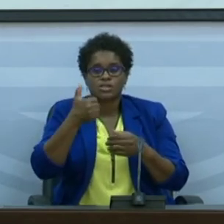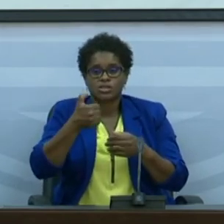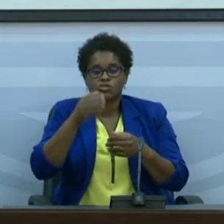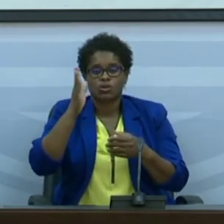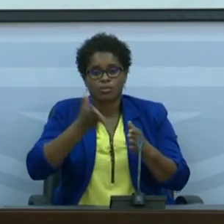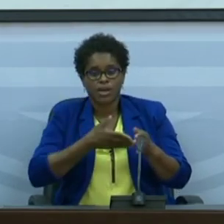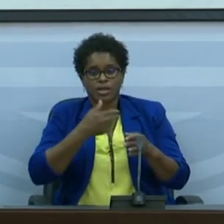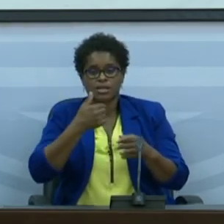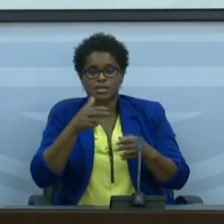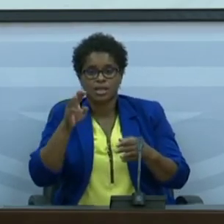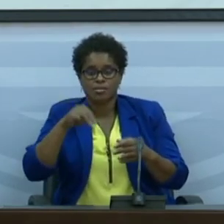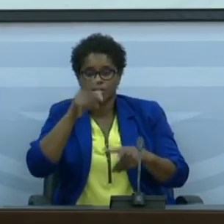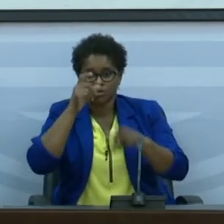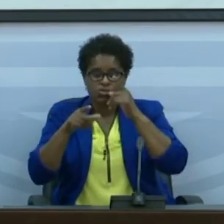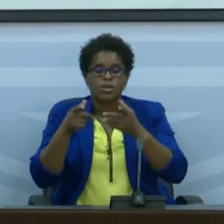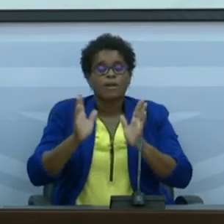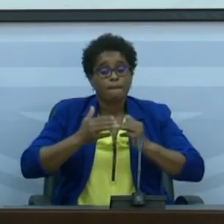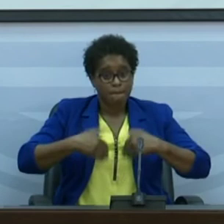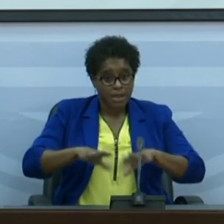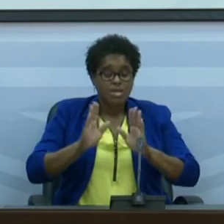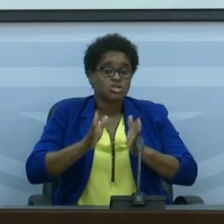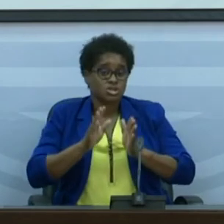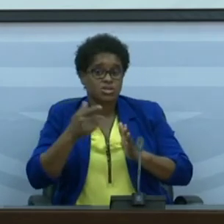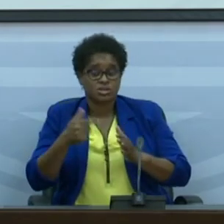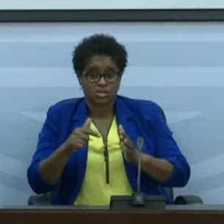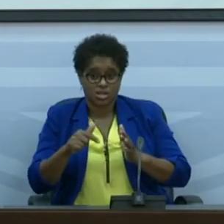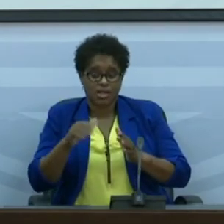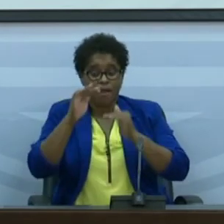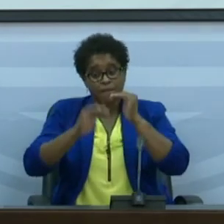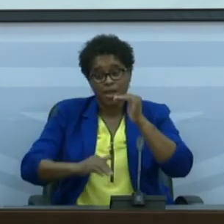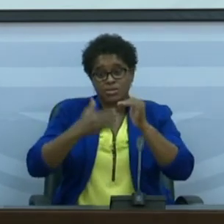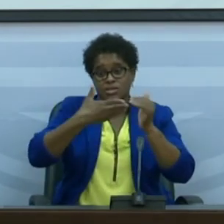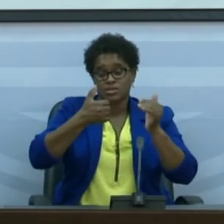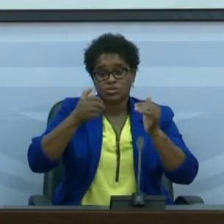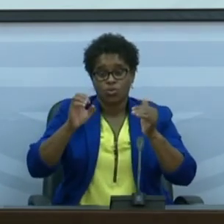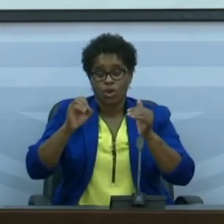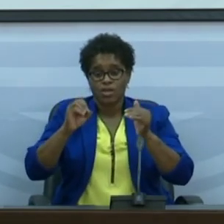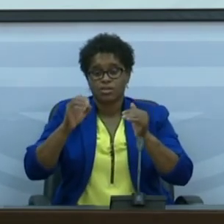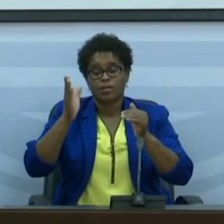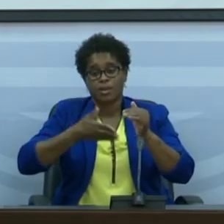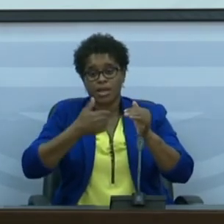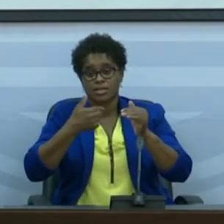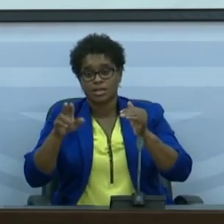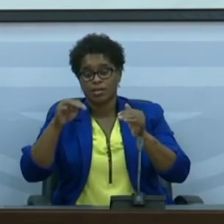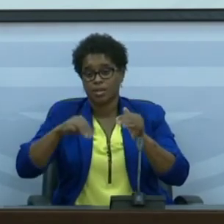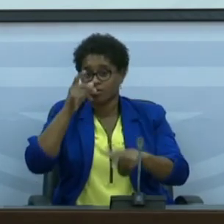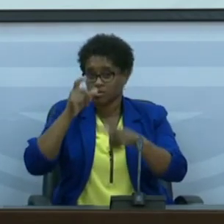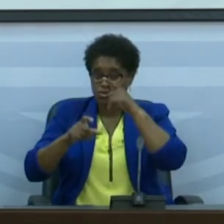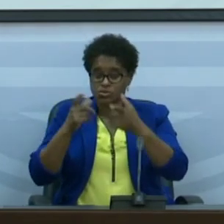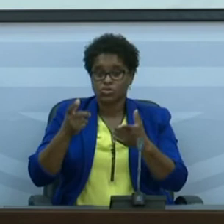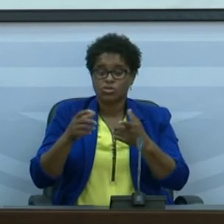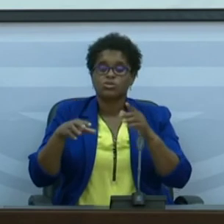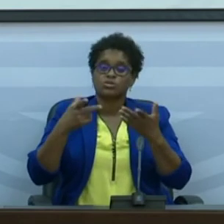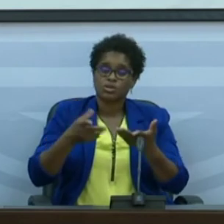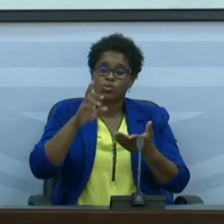aí sim seria o ideal mas já estando abaixo de 150 por 100 mil habitantes conjugado com o